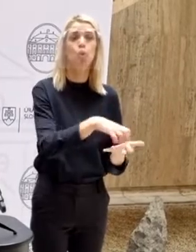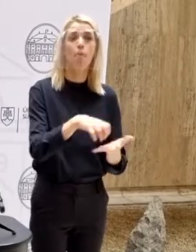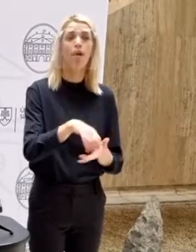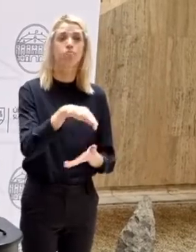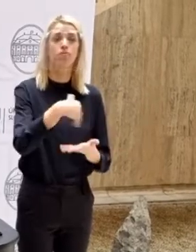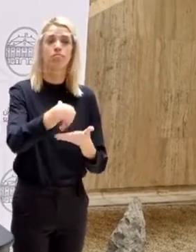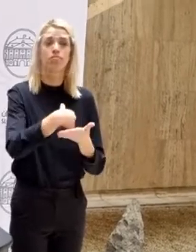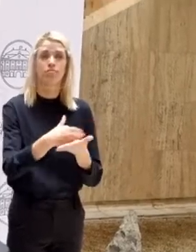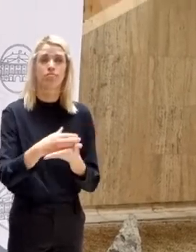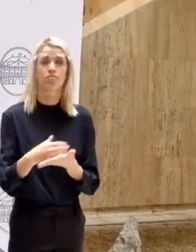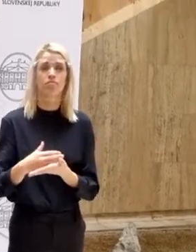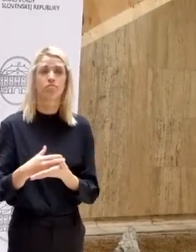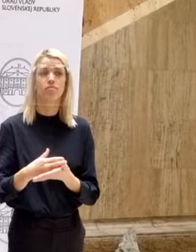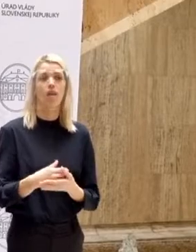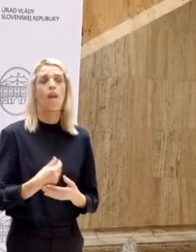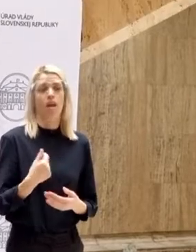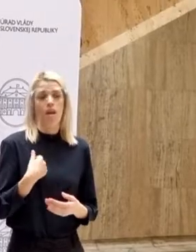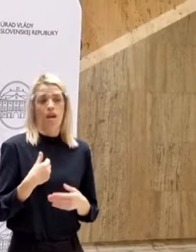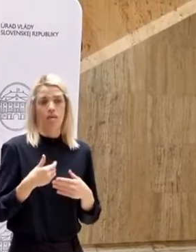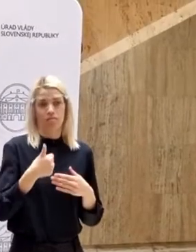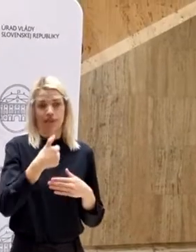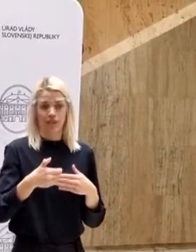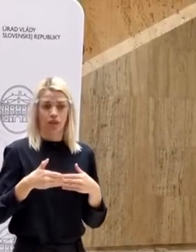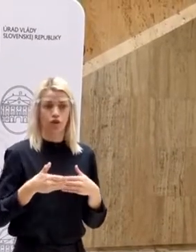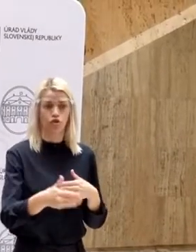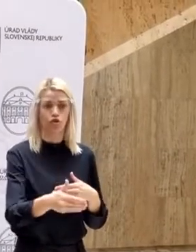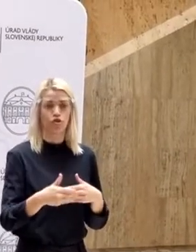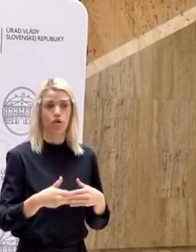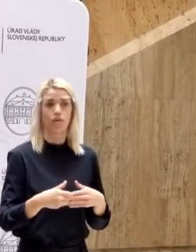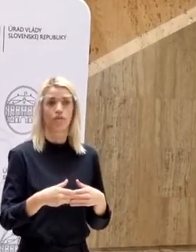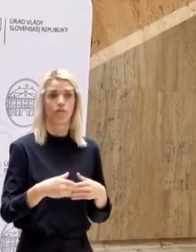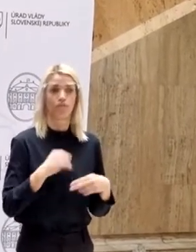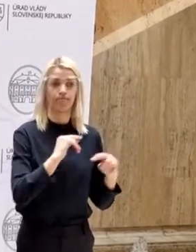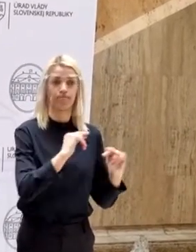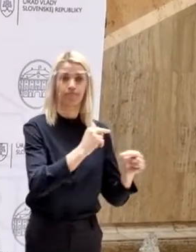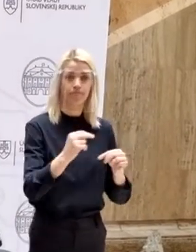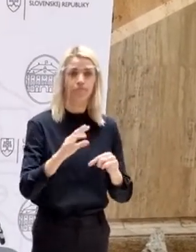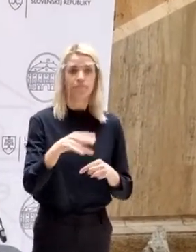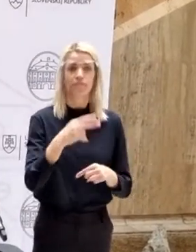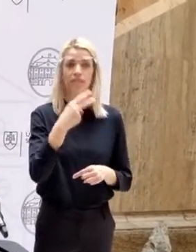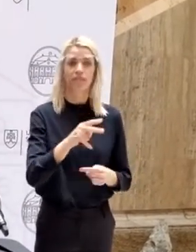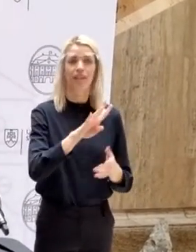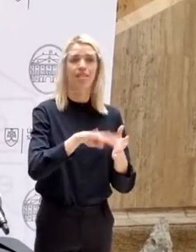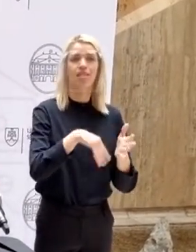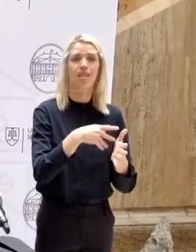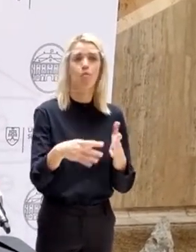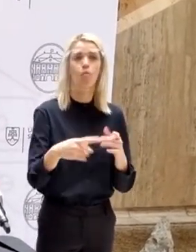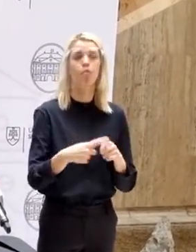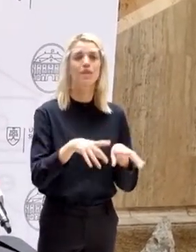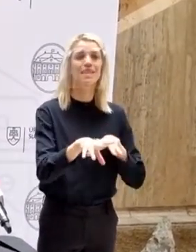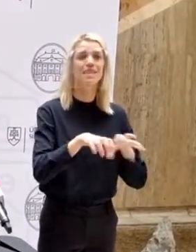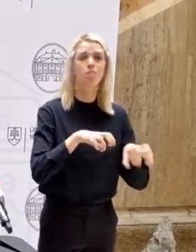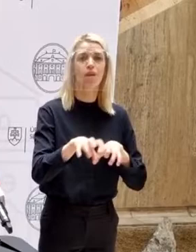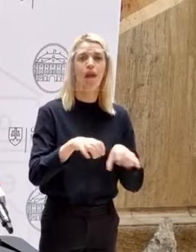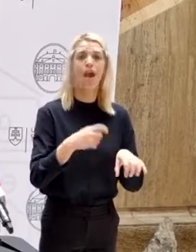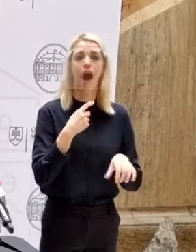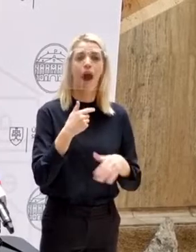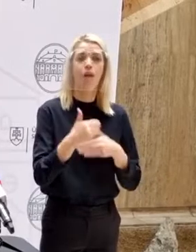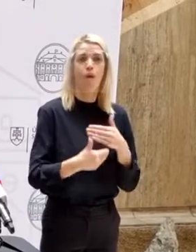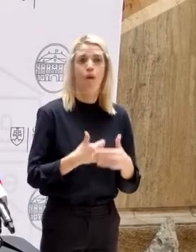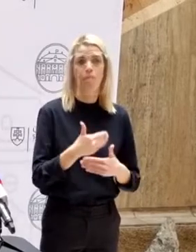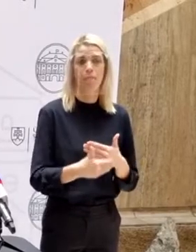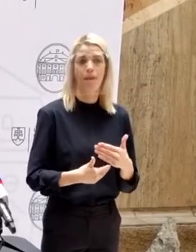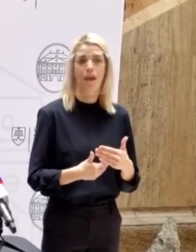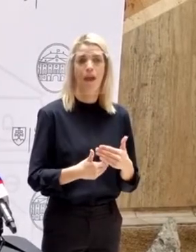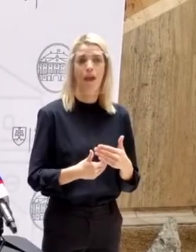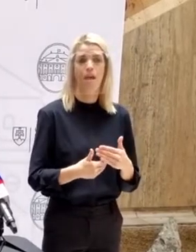prerozdelené, tak my sa budeme snažiť priebehu následujúceho týždňa, aby ste naozaj videli jednotlivé tabulky a jednotlivý zber, že ako to prebieha